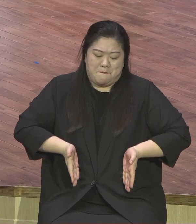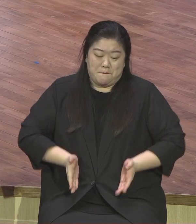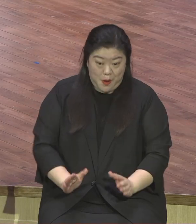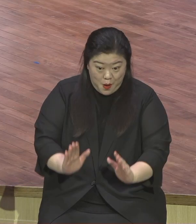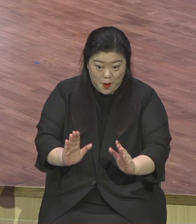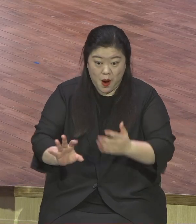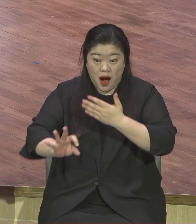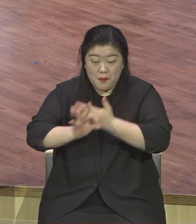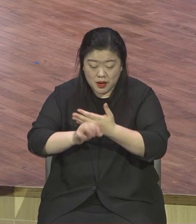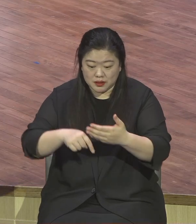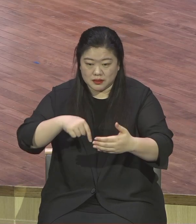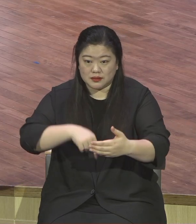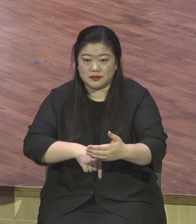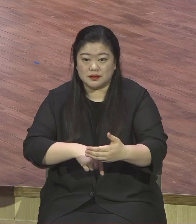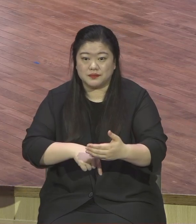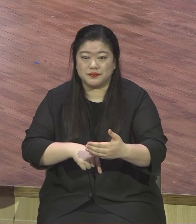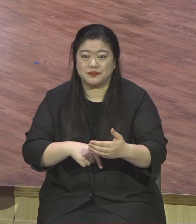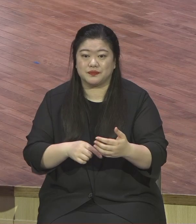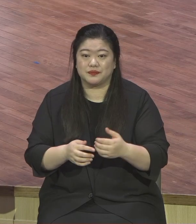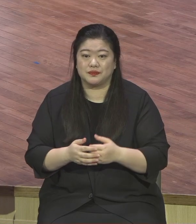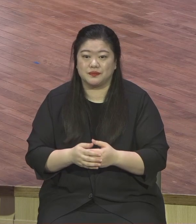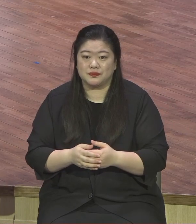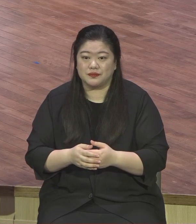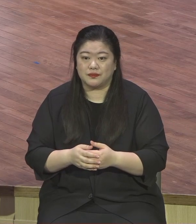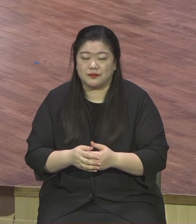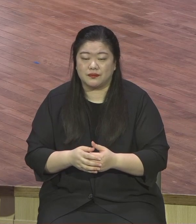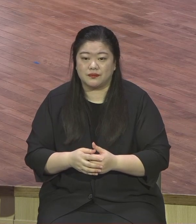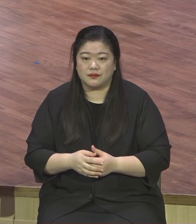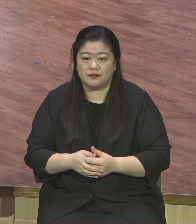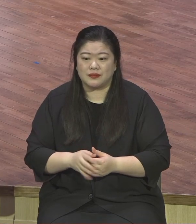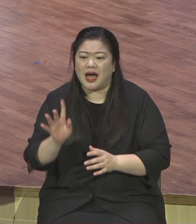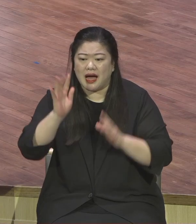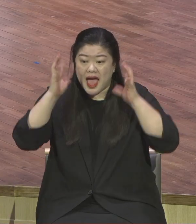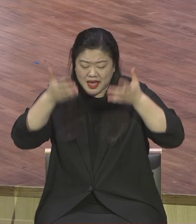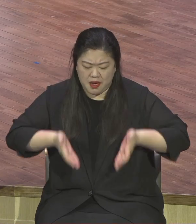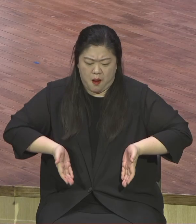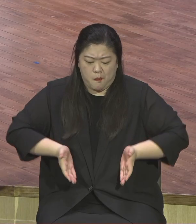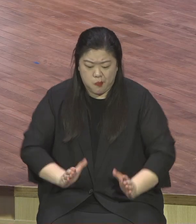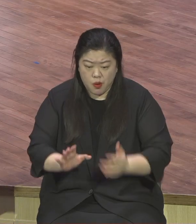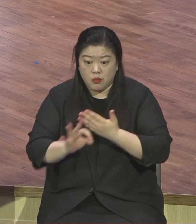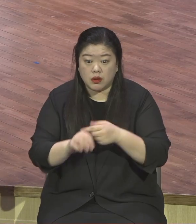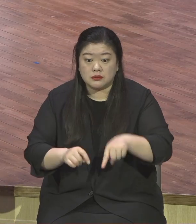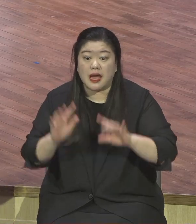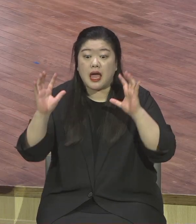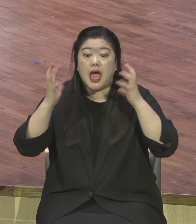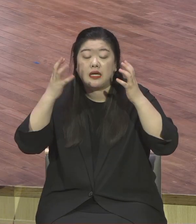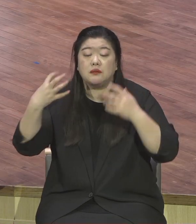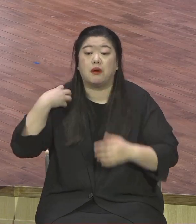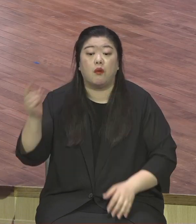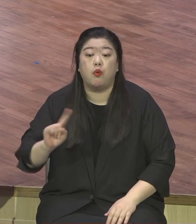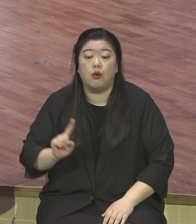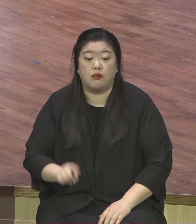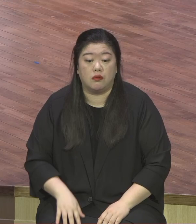교회 뭐 하는 것에 대해서 부담 가지지 마세요 뭘 말하면 시험 들지 마세요 갓 태어난 아기는요